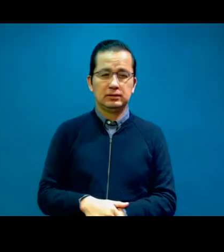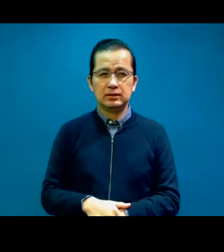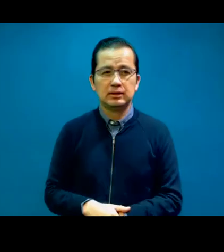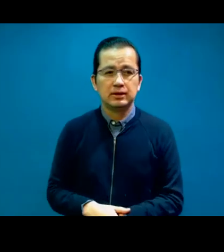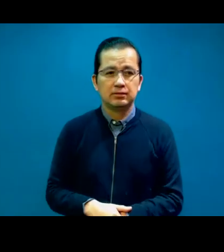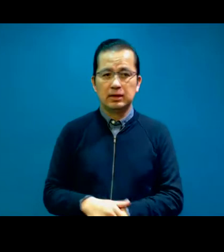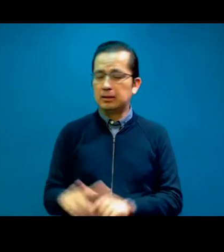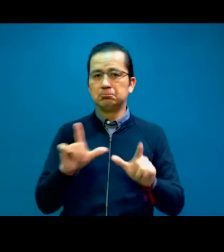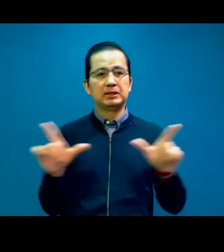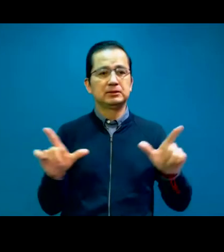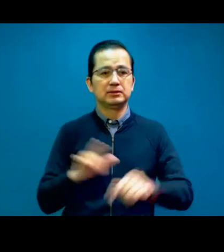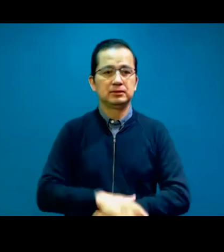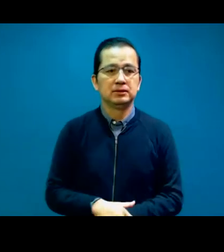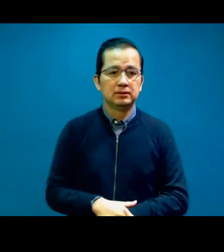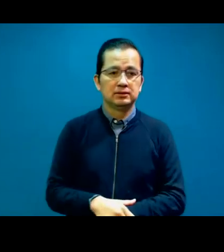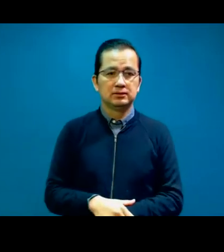Listo, ahora sí.